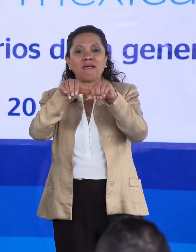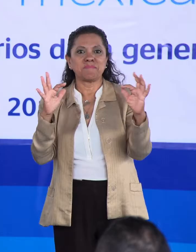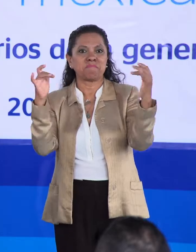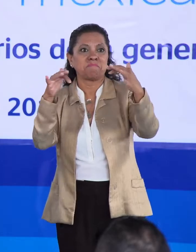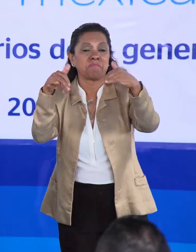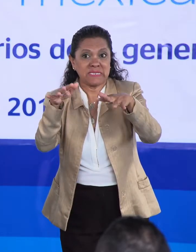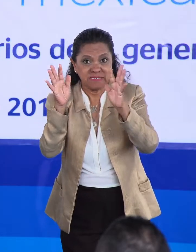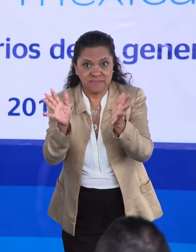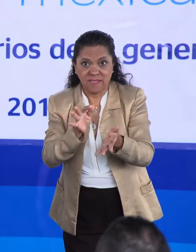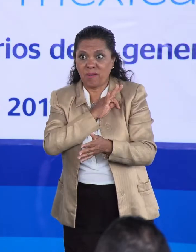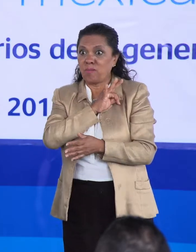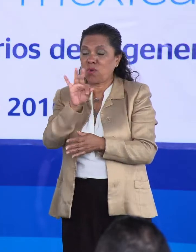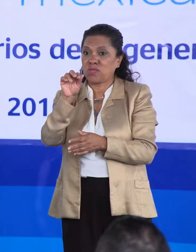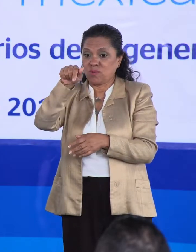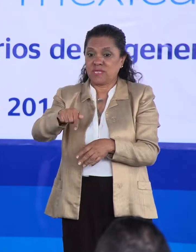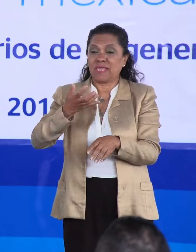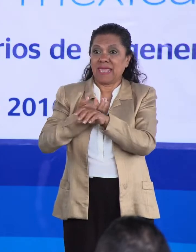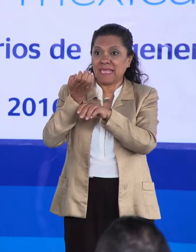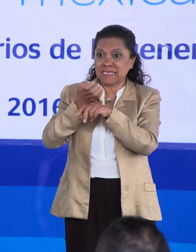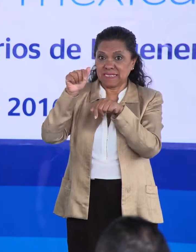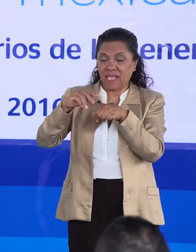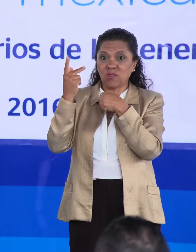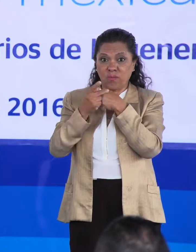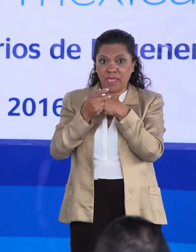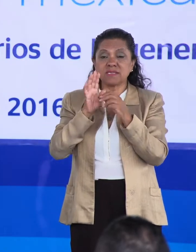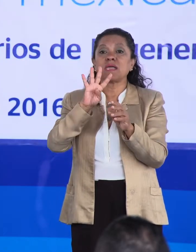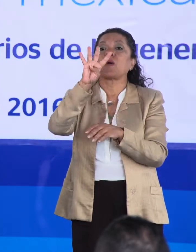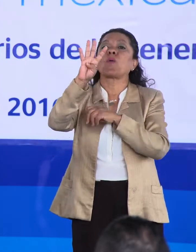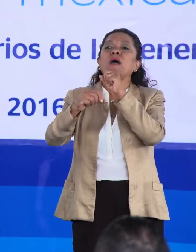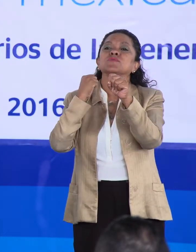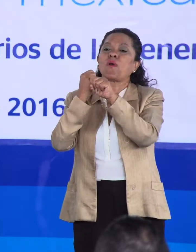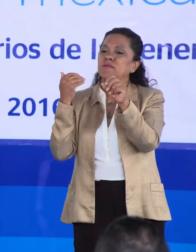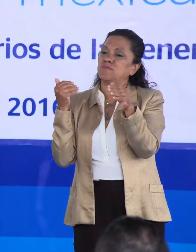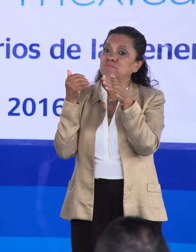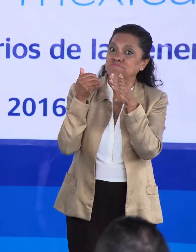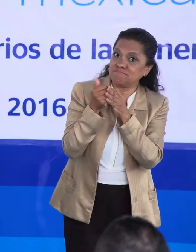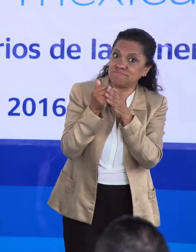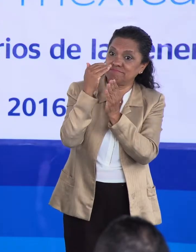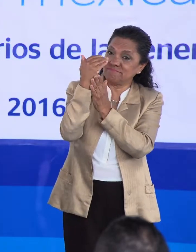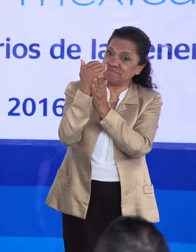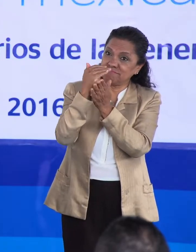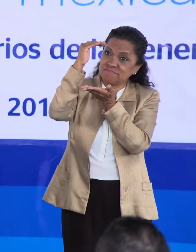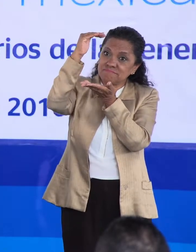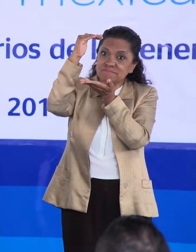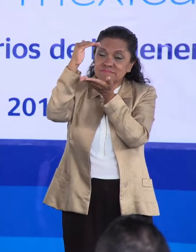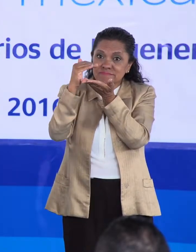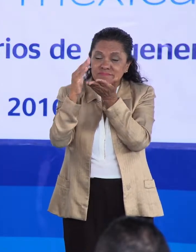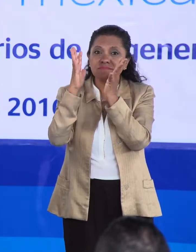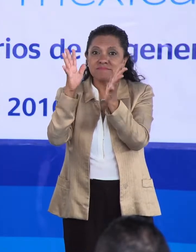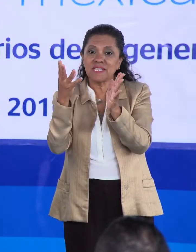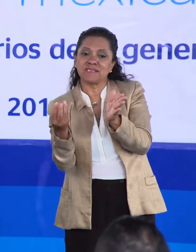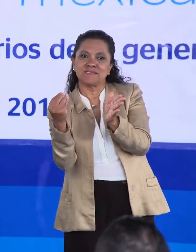Somos la entidad del país que en cuatro años se